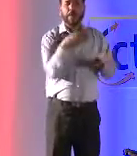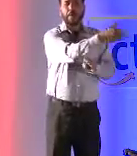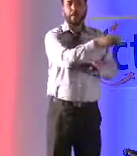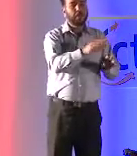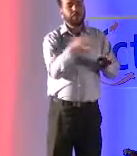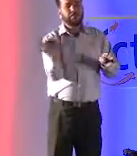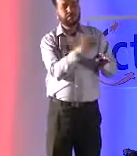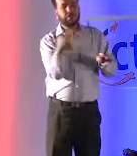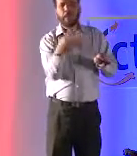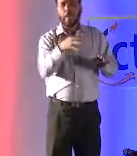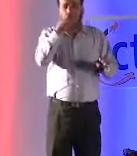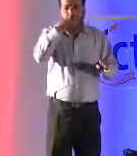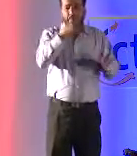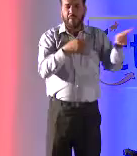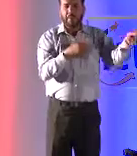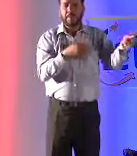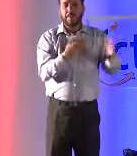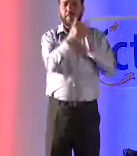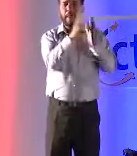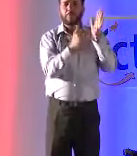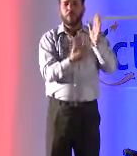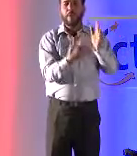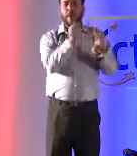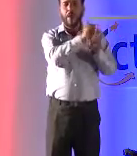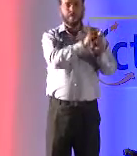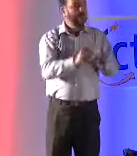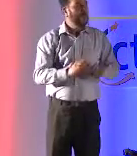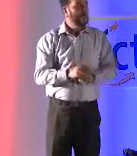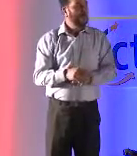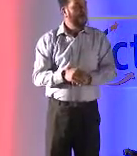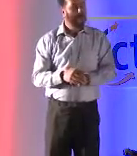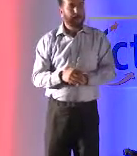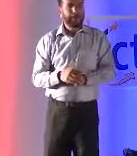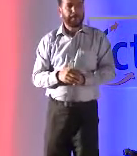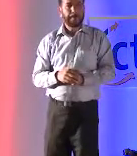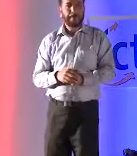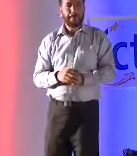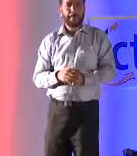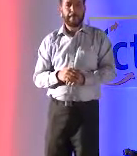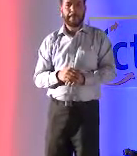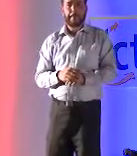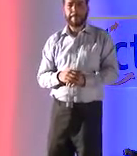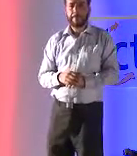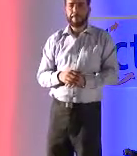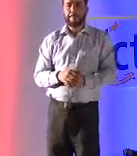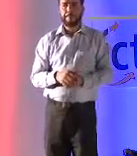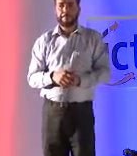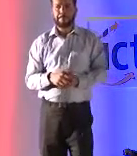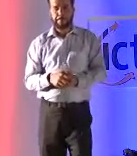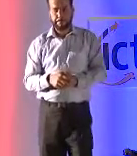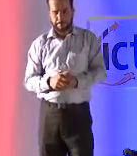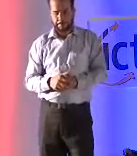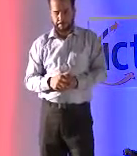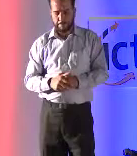لذلك هذا هو المعارضة التي تستخدمها نحن لدينا 10 تحديد تحديد مستخدمات مستخدمة